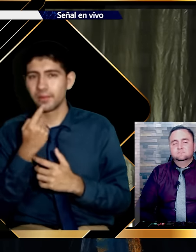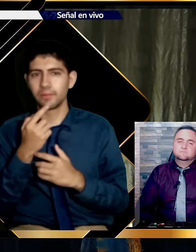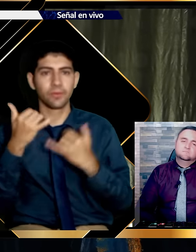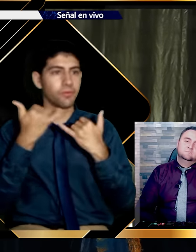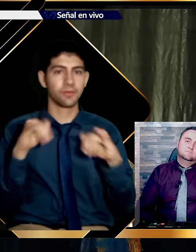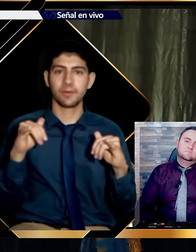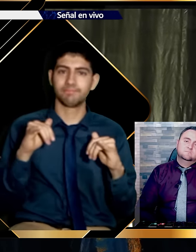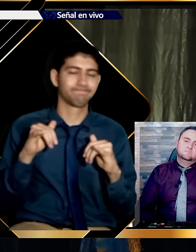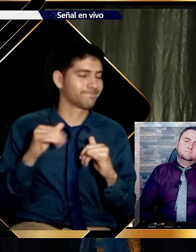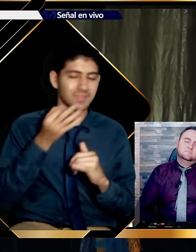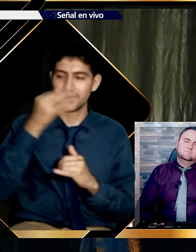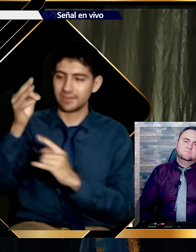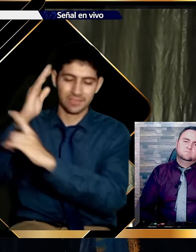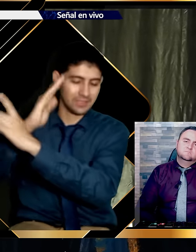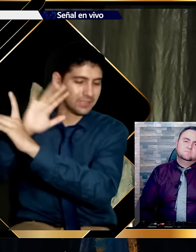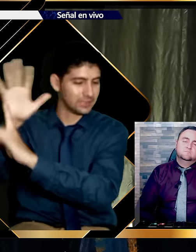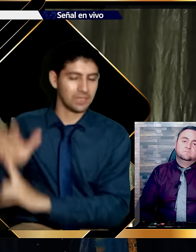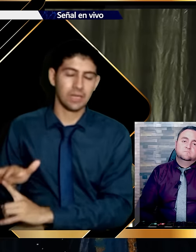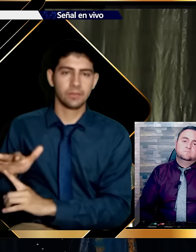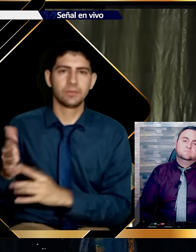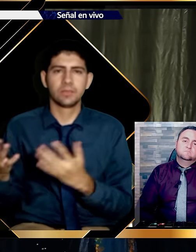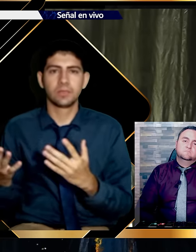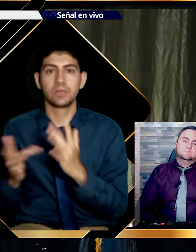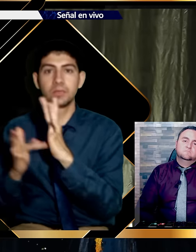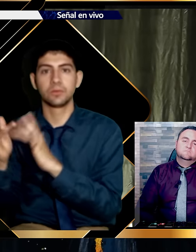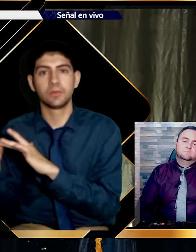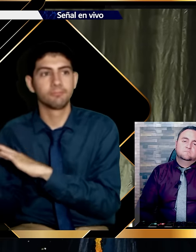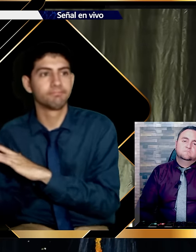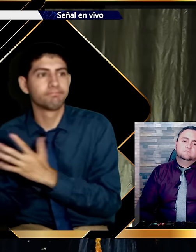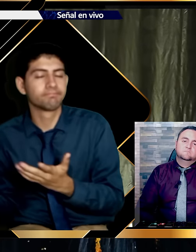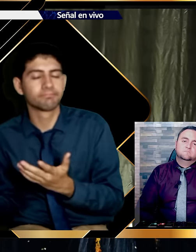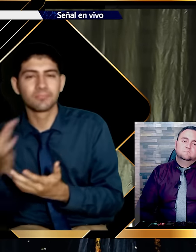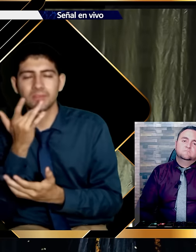templo. La verdad también se había marchado.